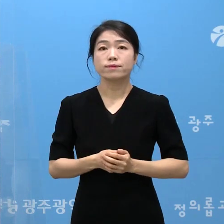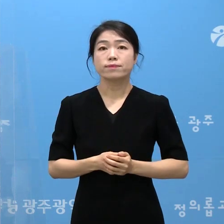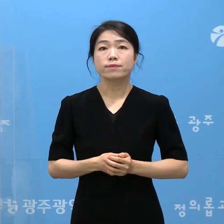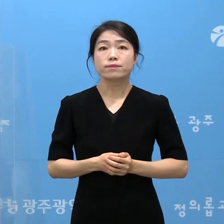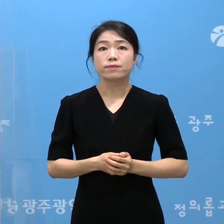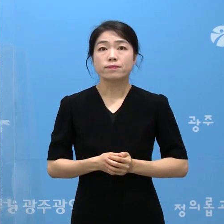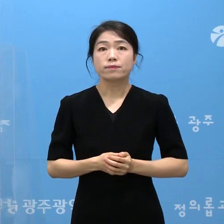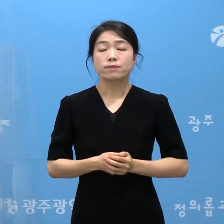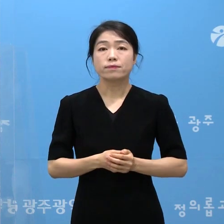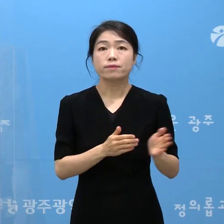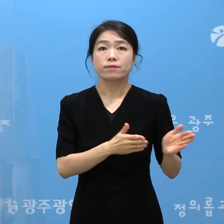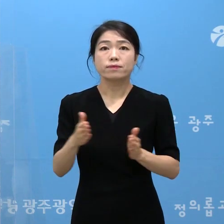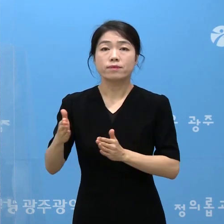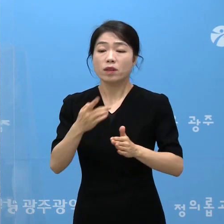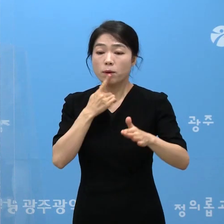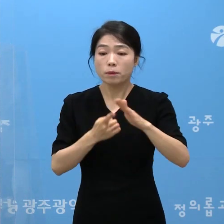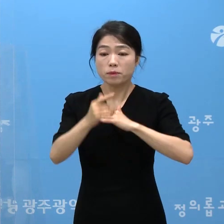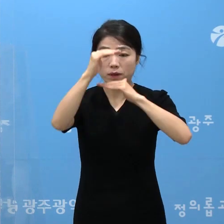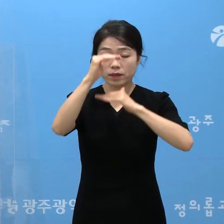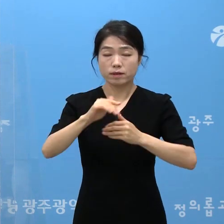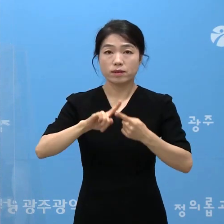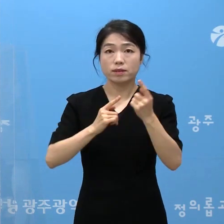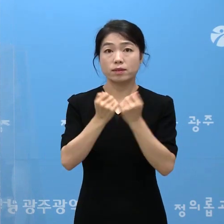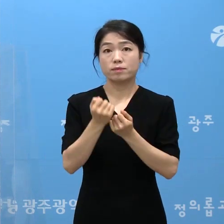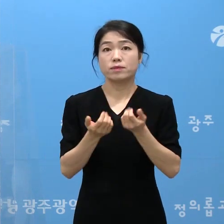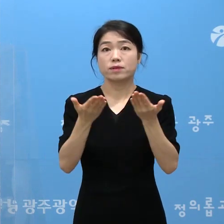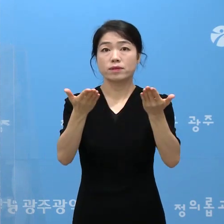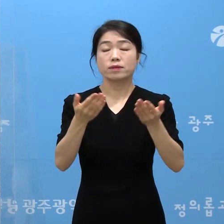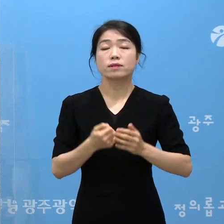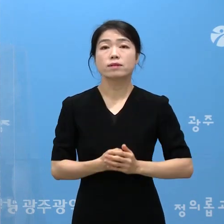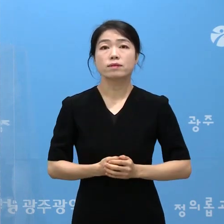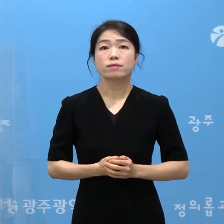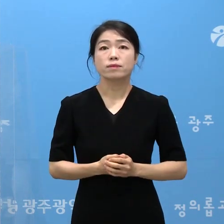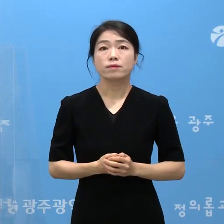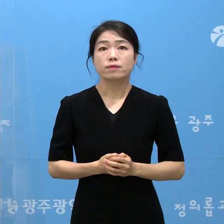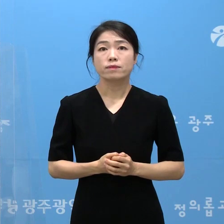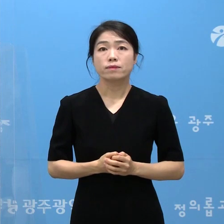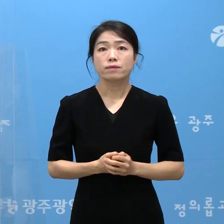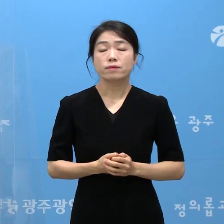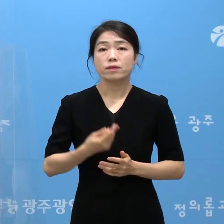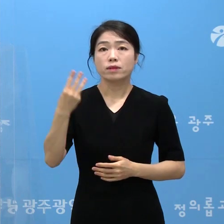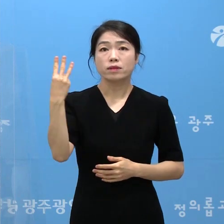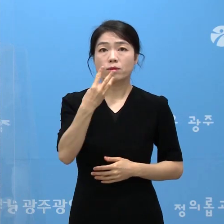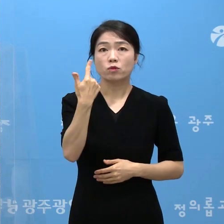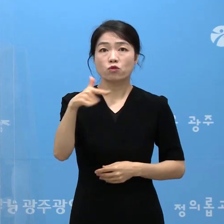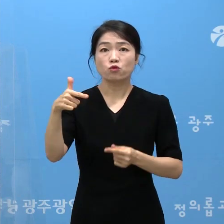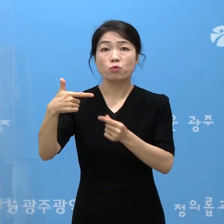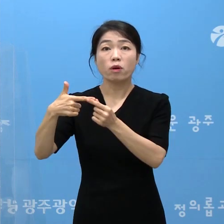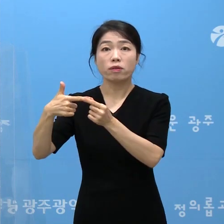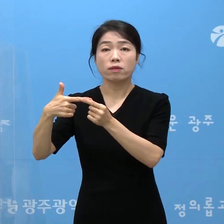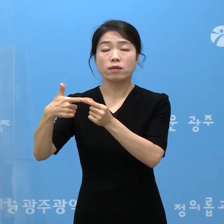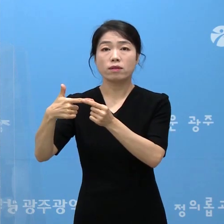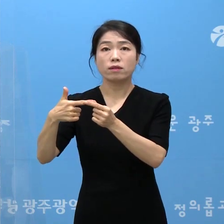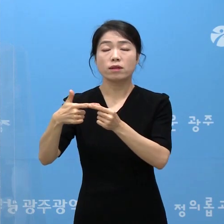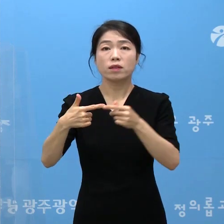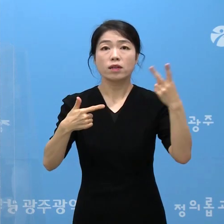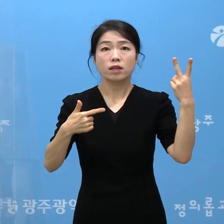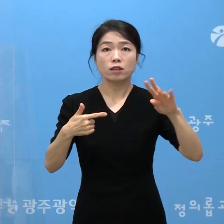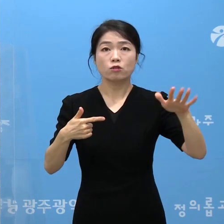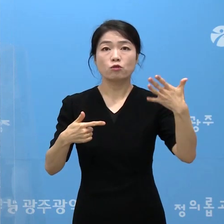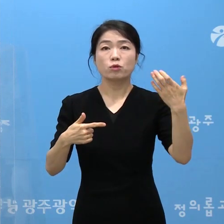다음은 주요 조치 사항에 대하여 말씀드리겠습니다. 3,006번 환자가 2